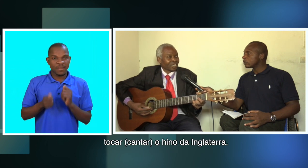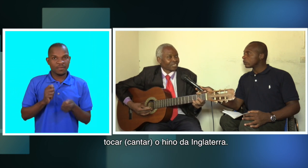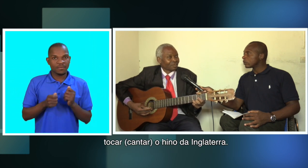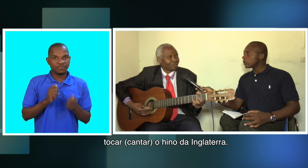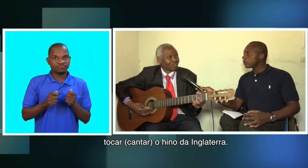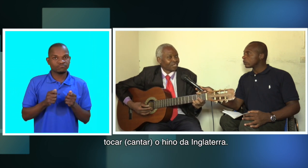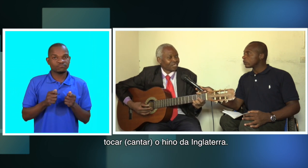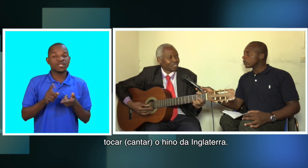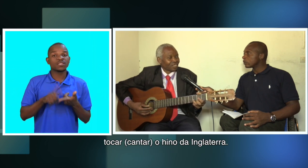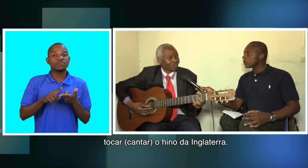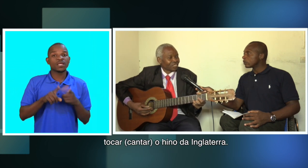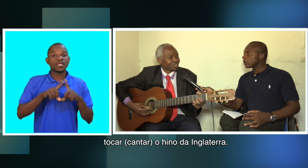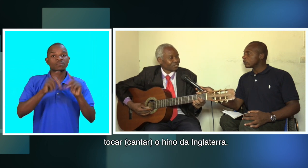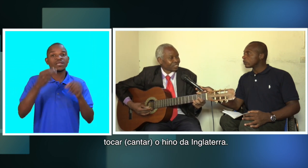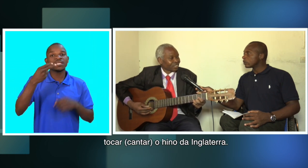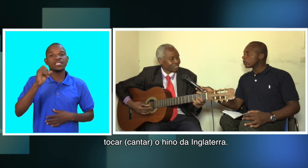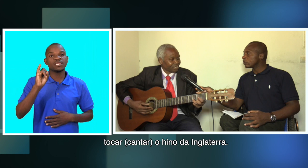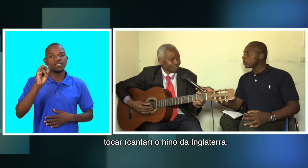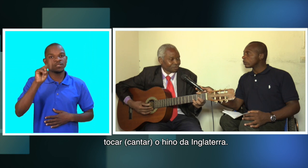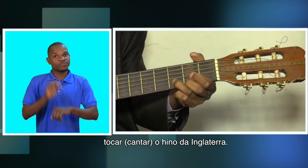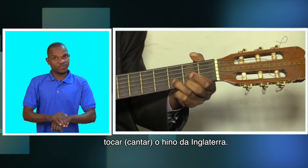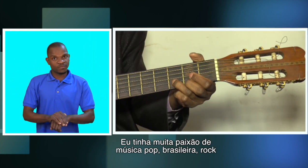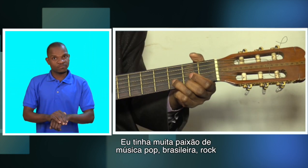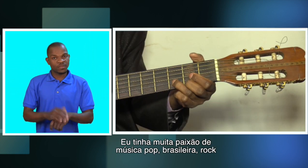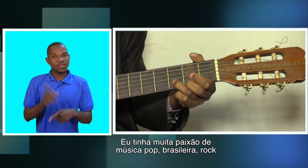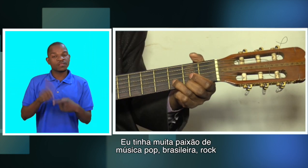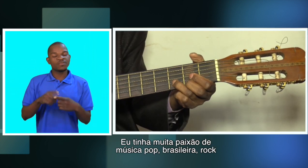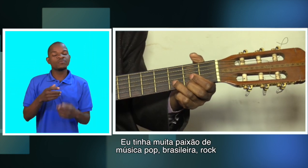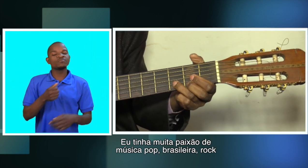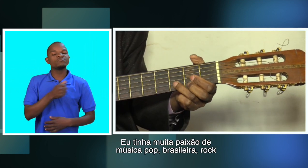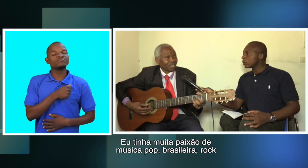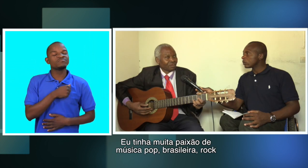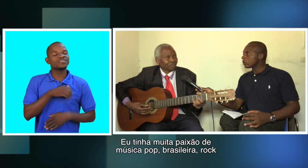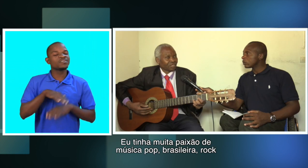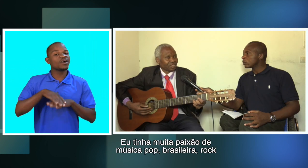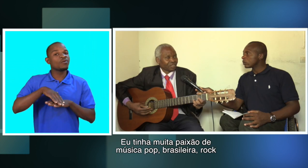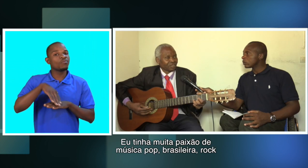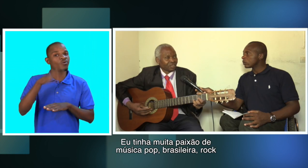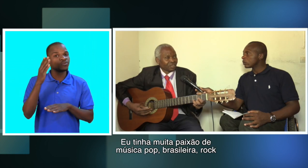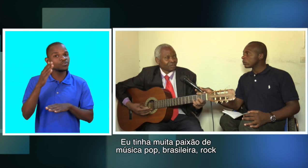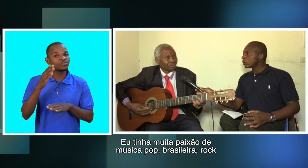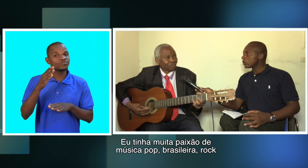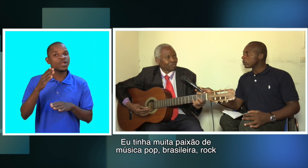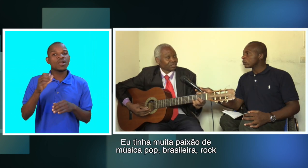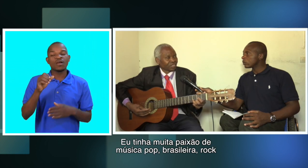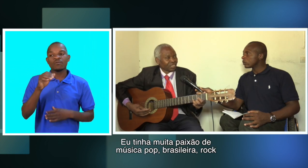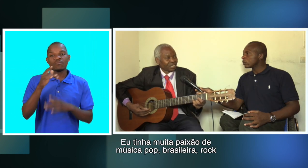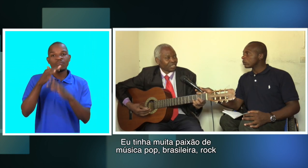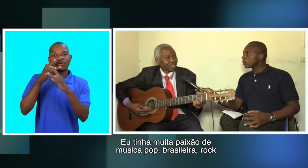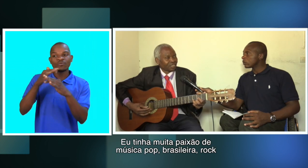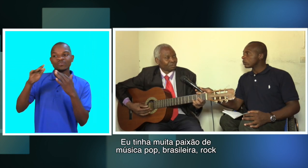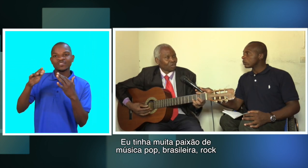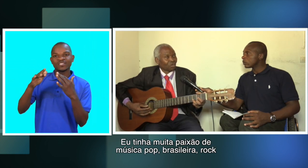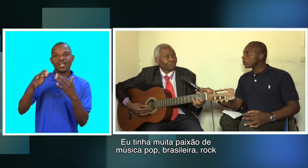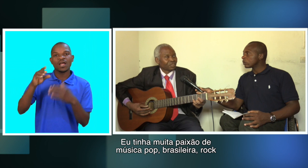o Inglaterra tinha muita paixão de música pop